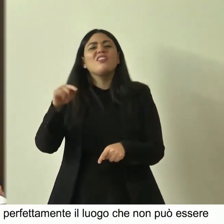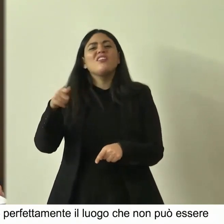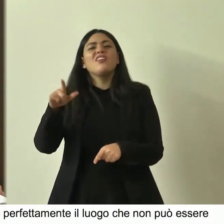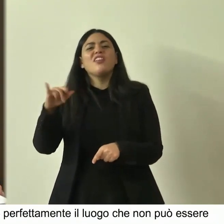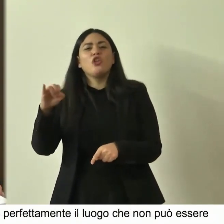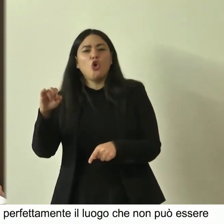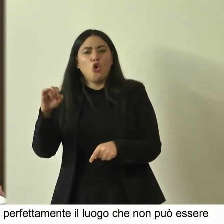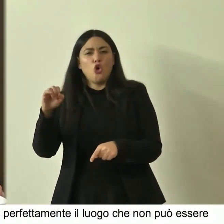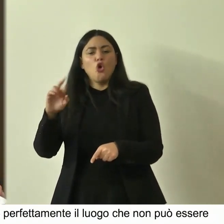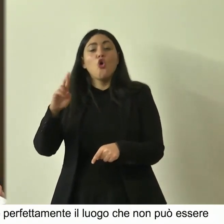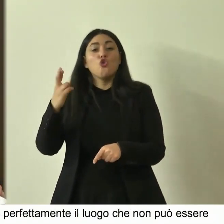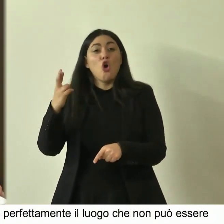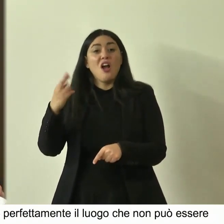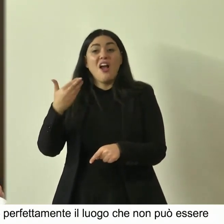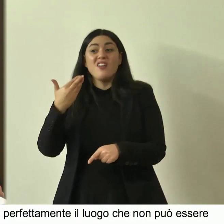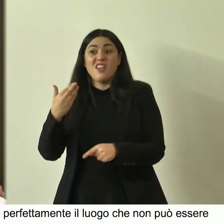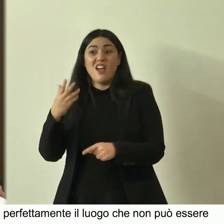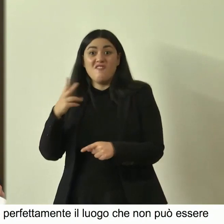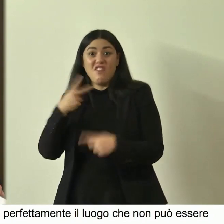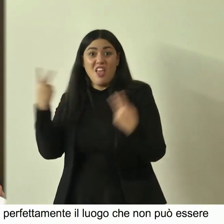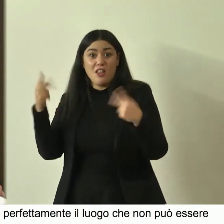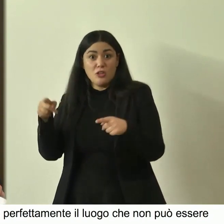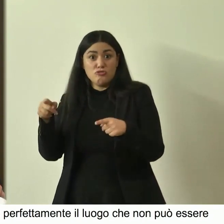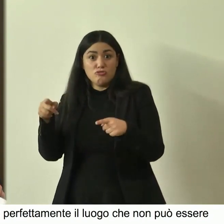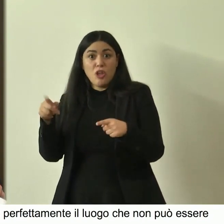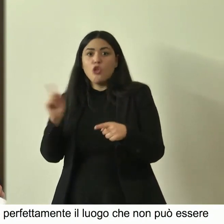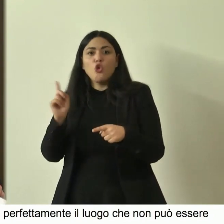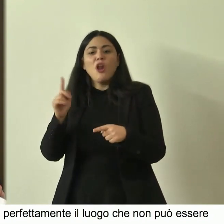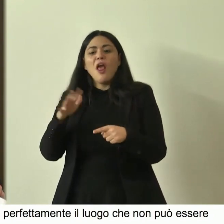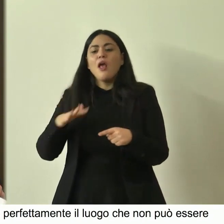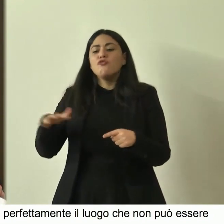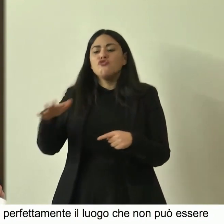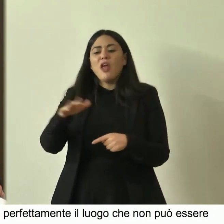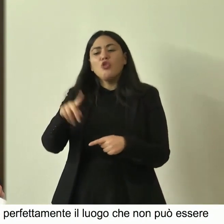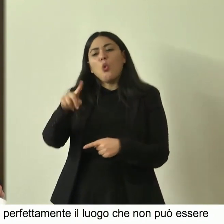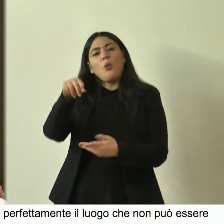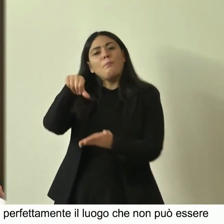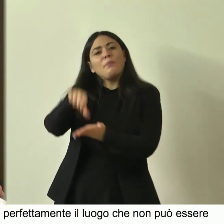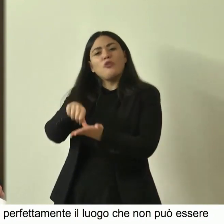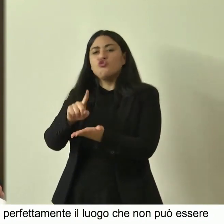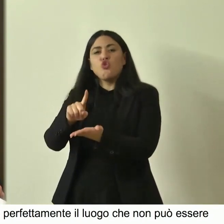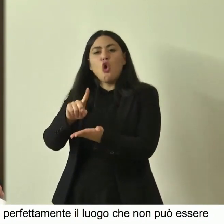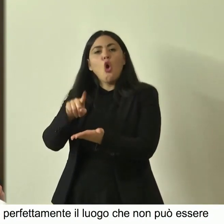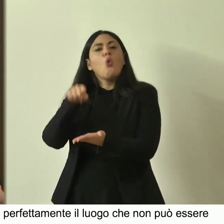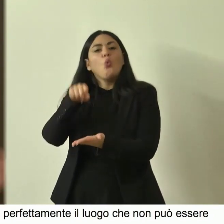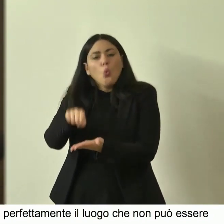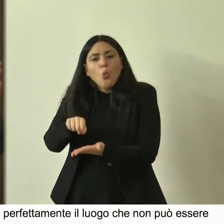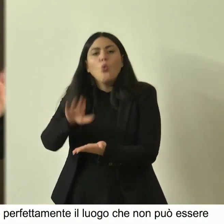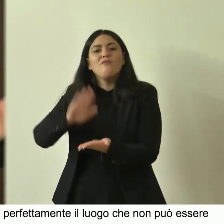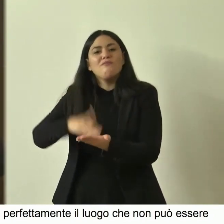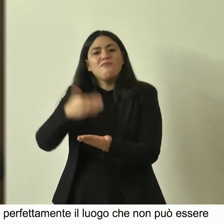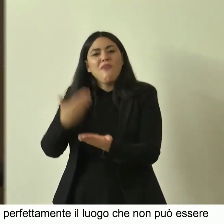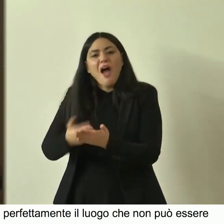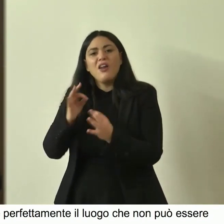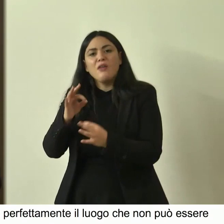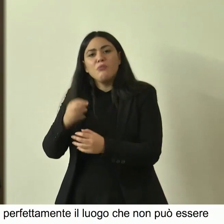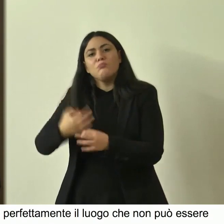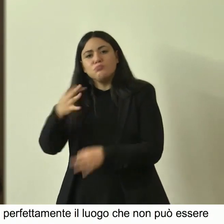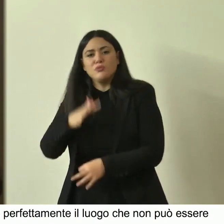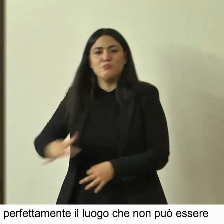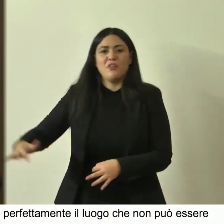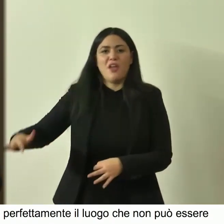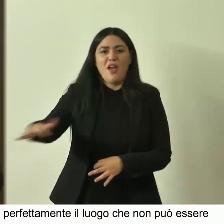non è al centro della piazza è la piazza stessa fuori dalla sua ombra il paese è già a periferia mi sembra una